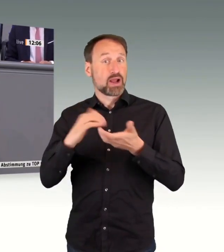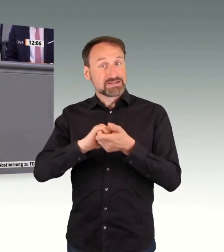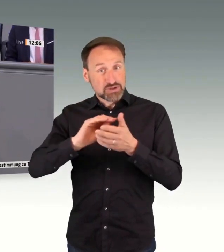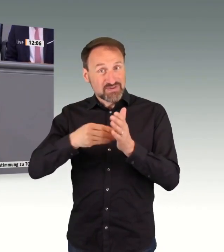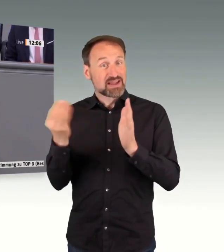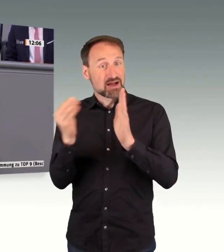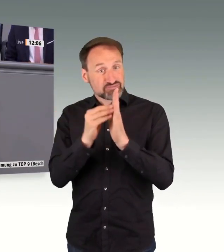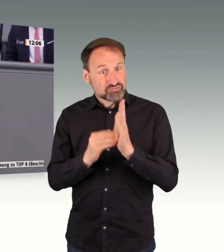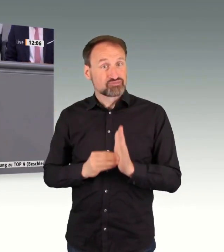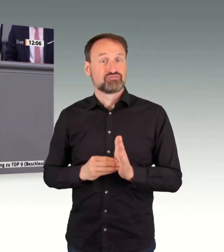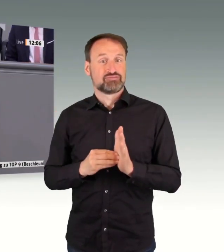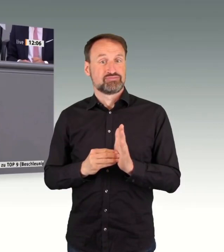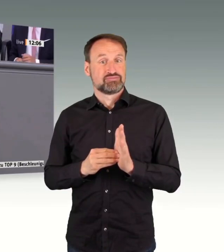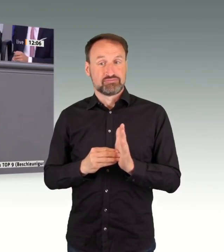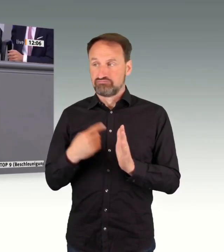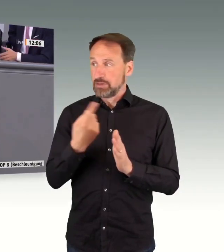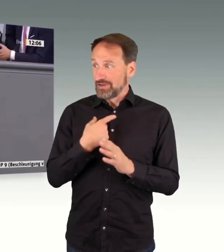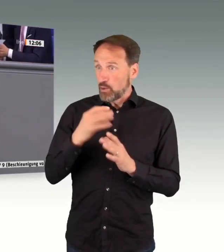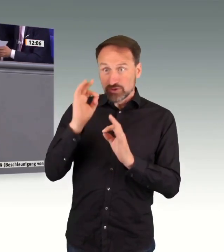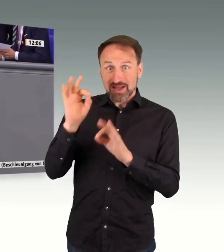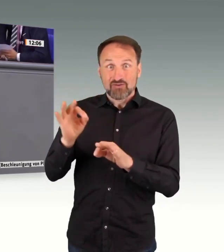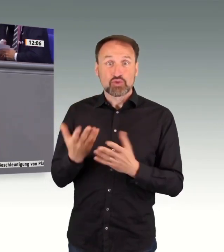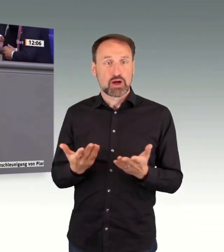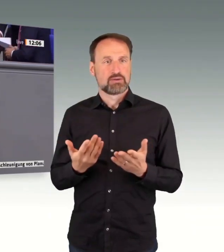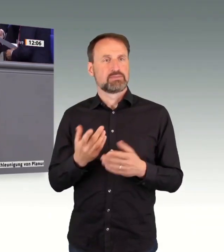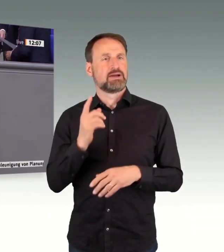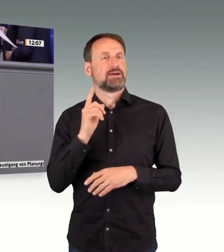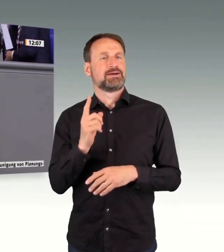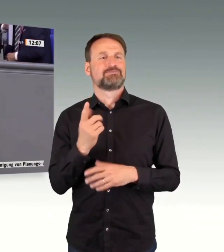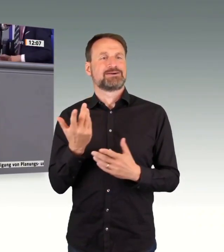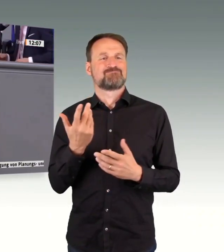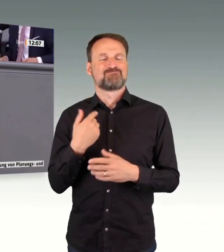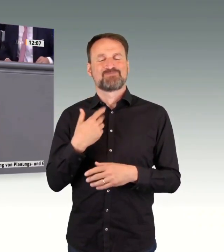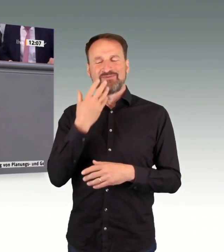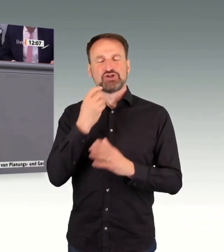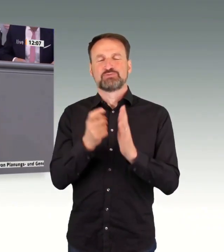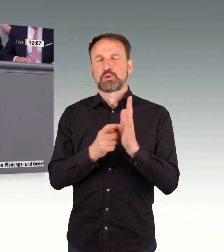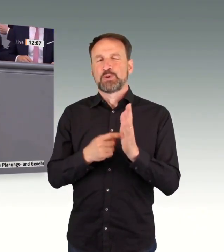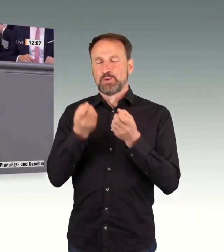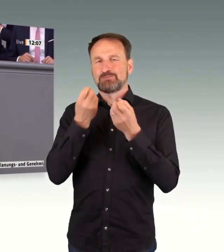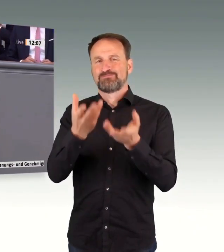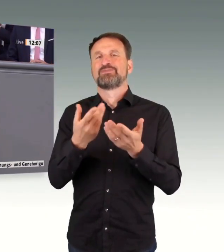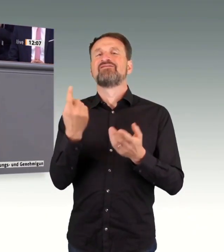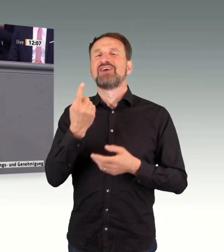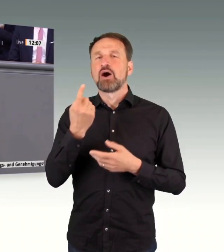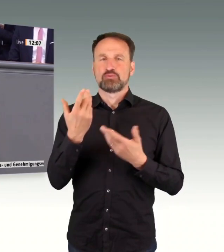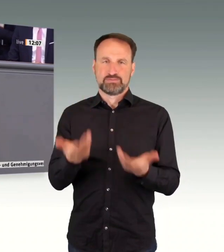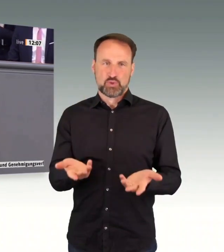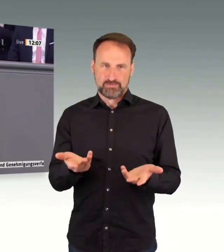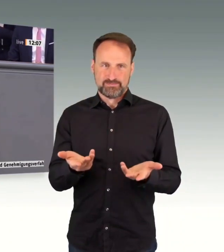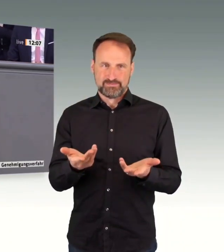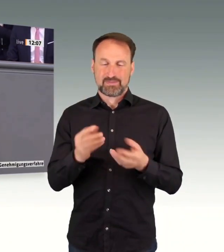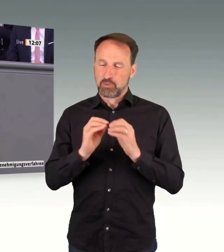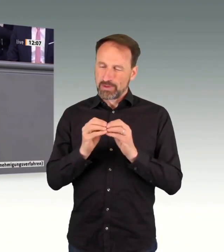Problem ist nämlich größer, als wir gedacht haben und auch größer, als Sie es jetzt beschreiben. Wir haben eine Verkrustung und eine